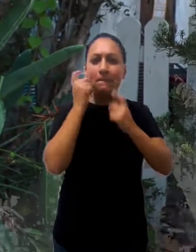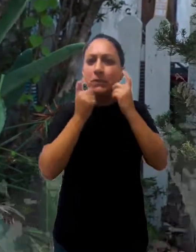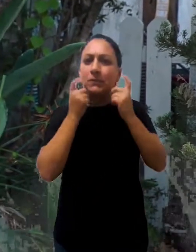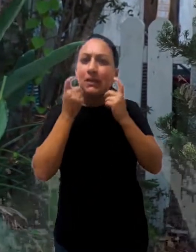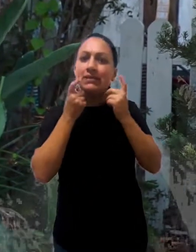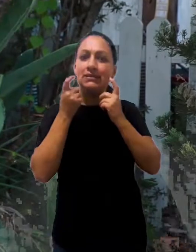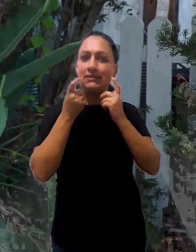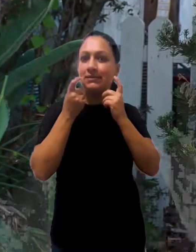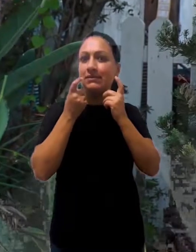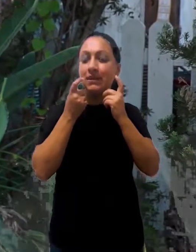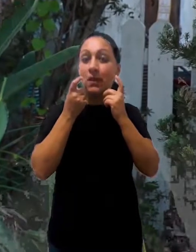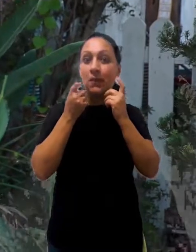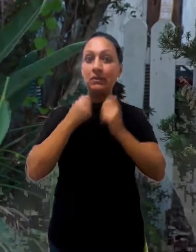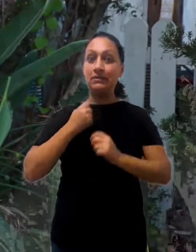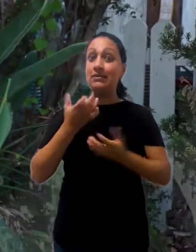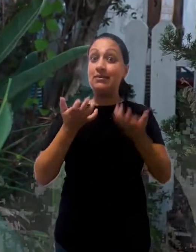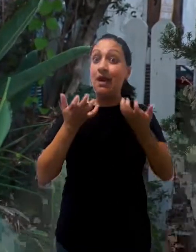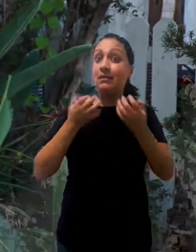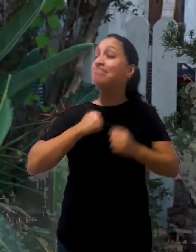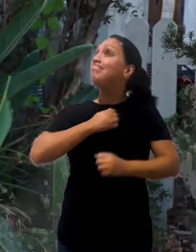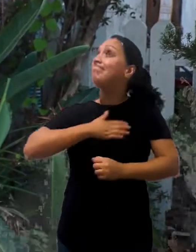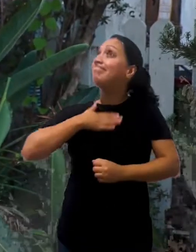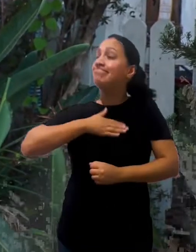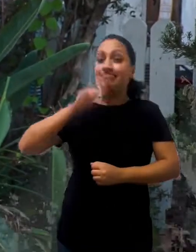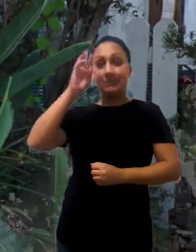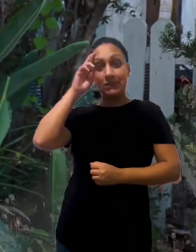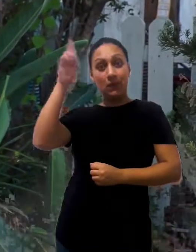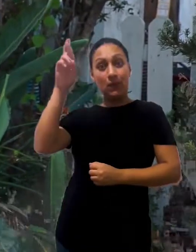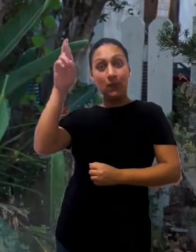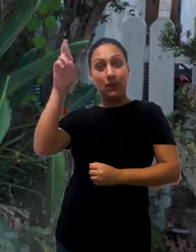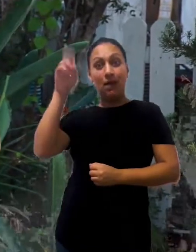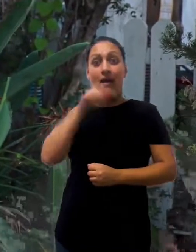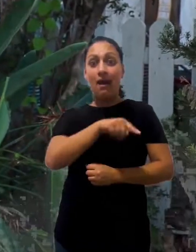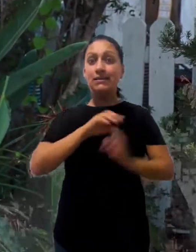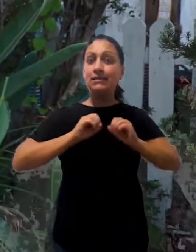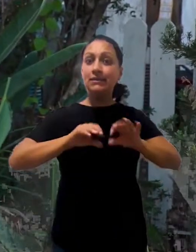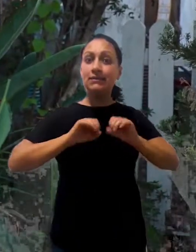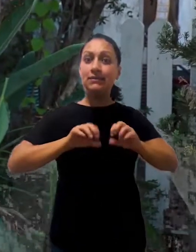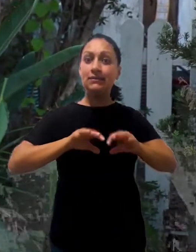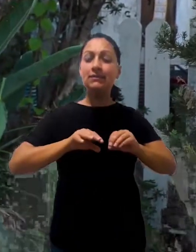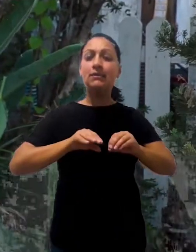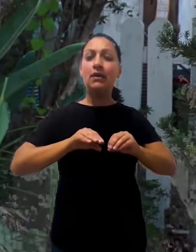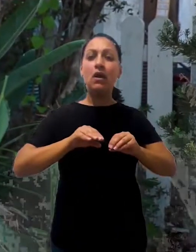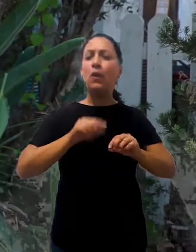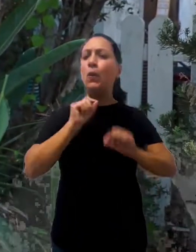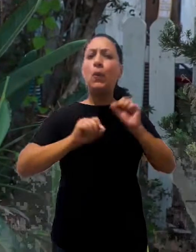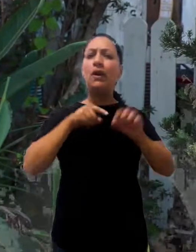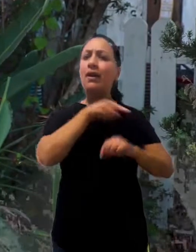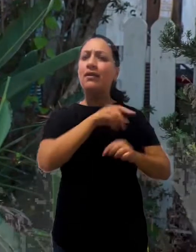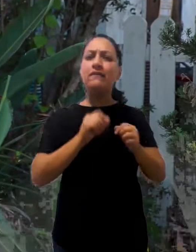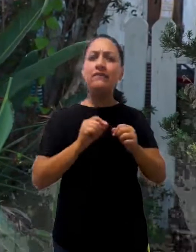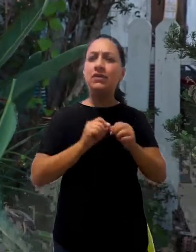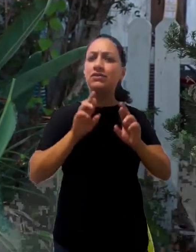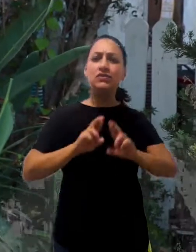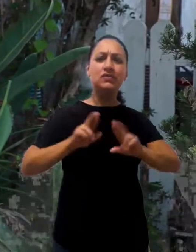preocupação que ele tem em agradar ao Senhor, ele traz esse ensinamento. O que ele fez de diferente,